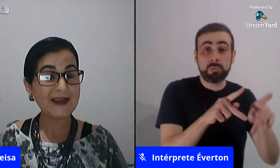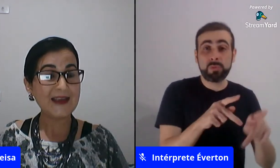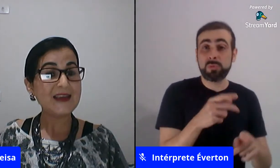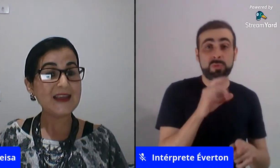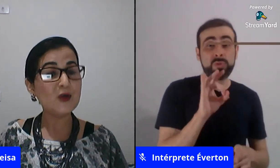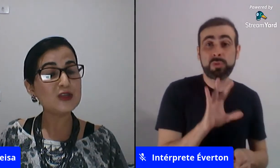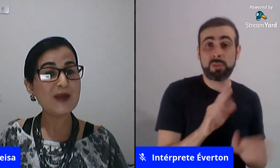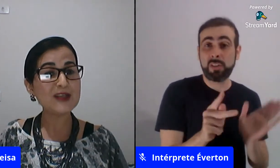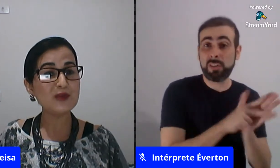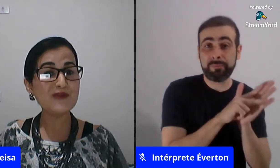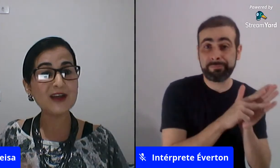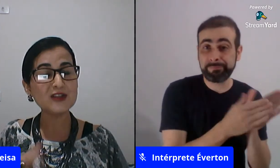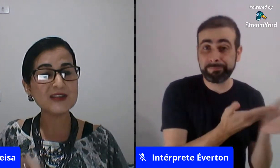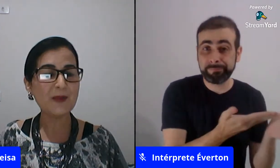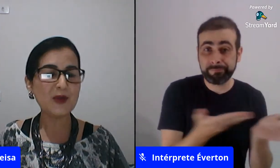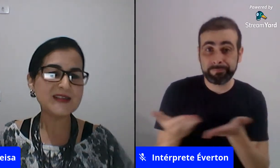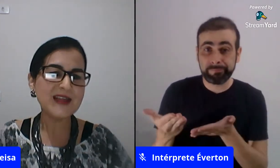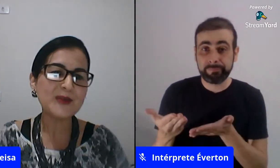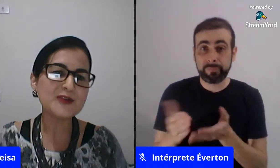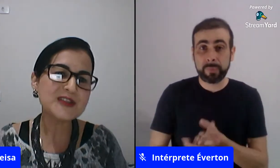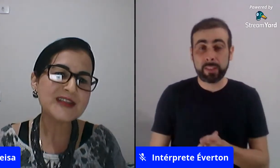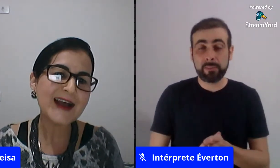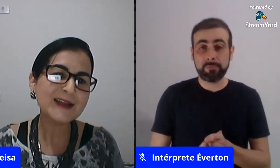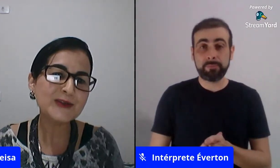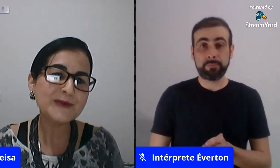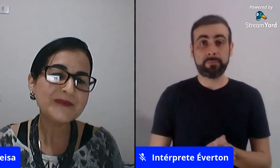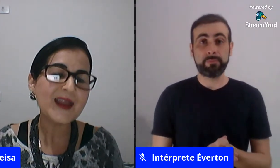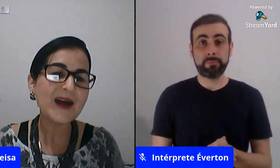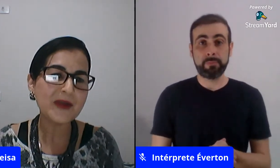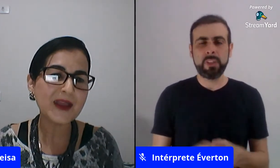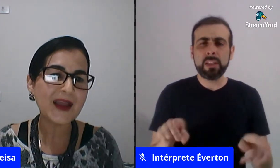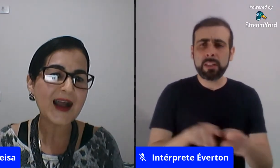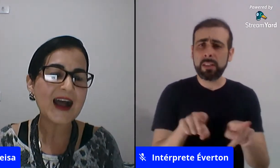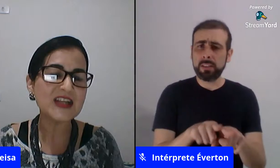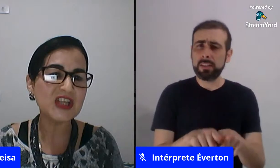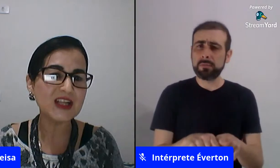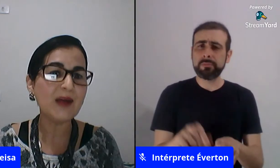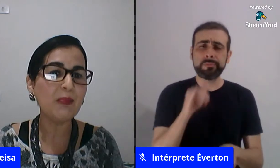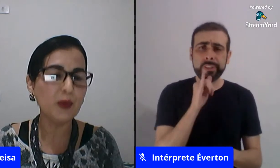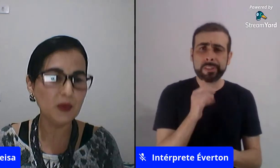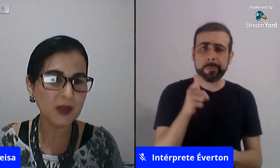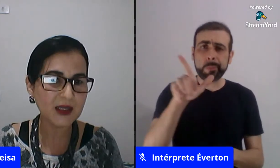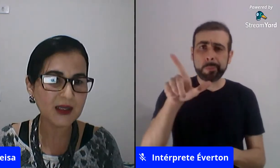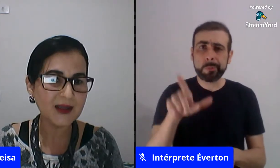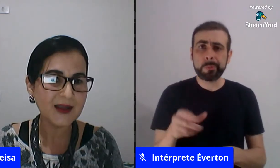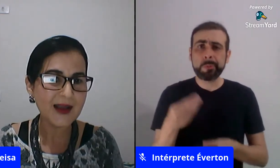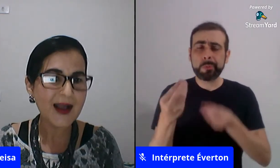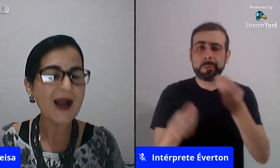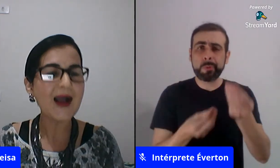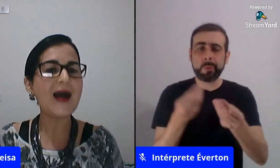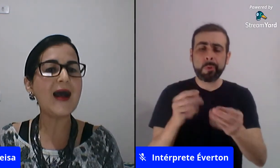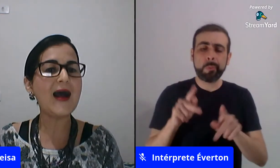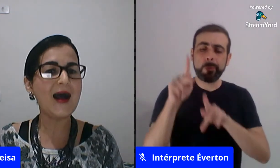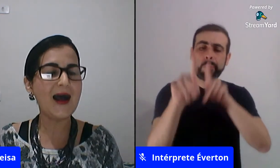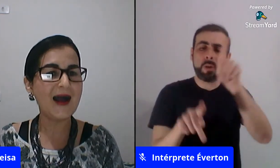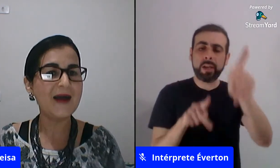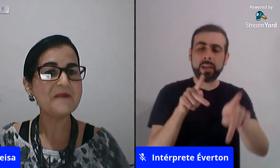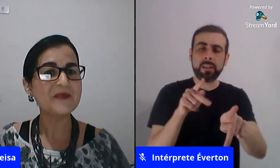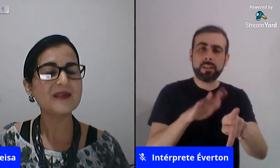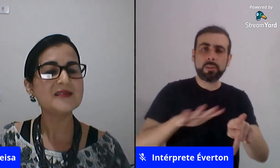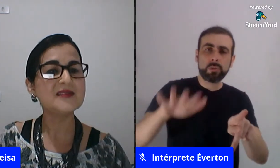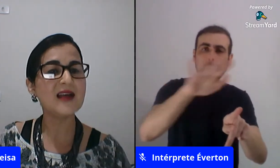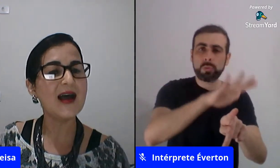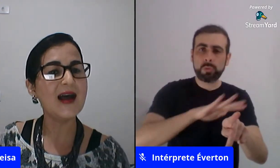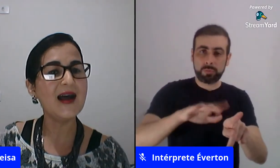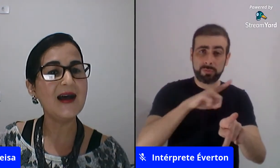né e o espaço privado está por exemplo associado ao que agenda pública a